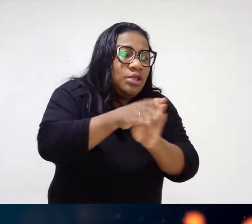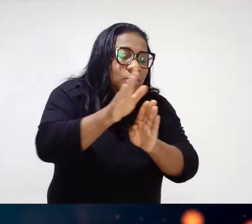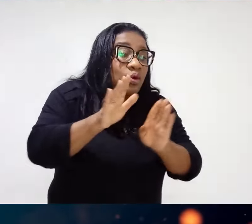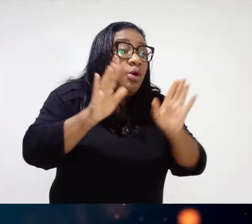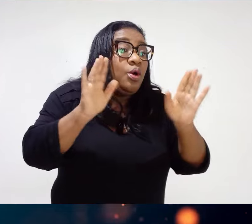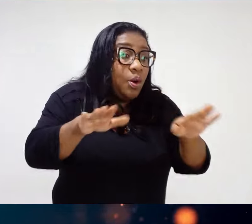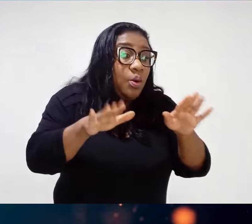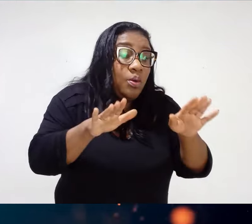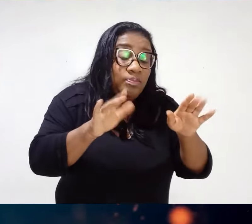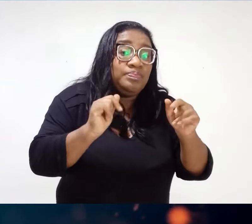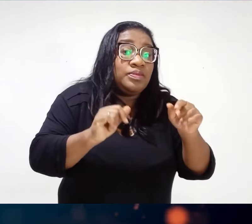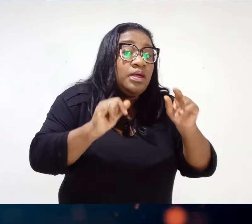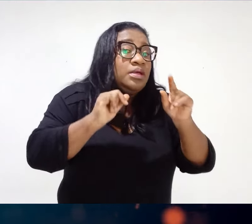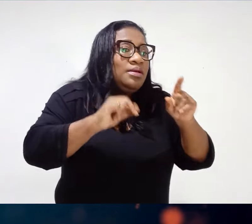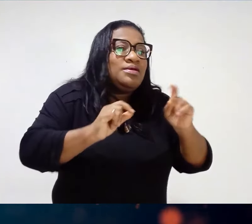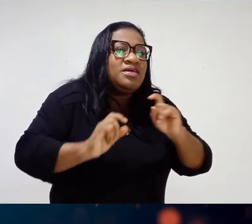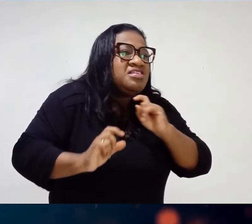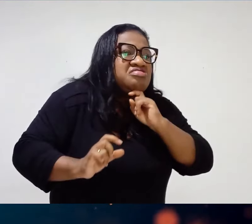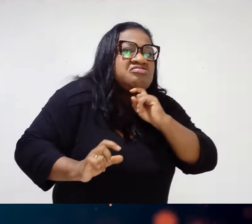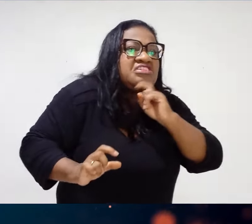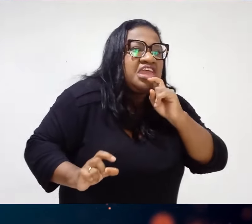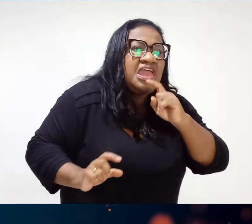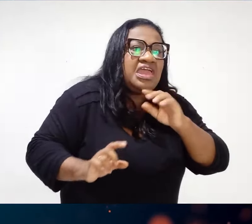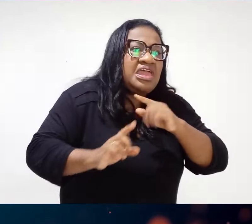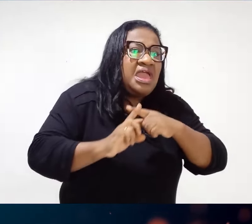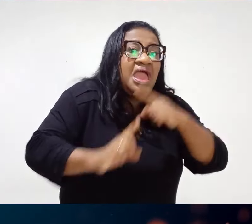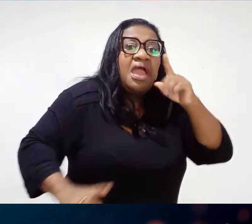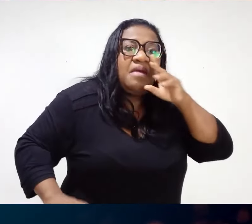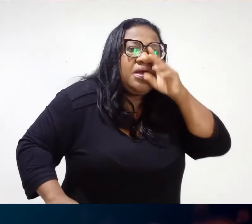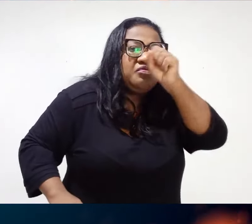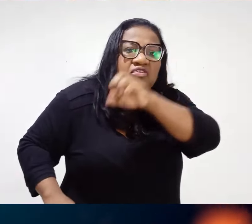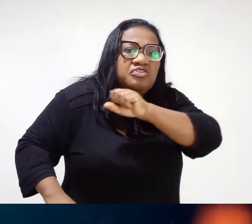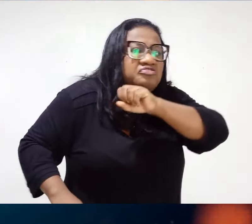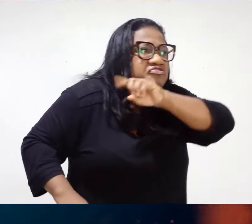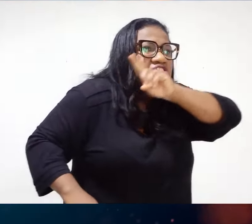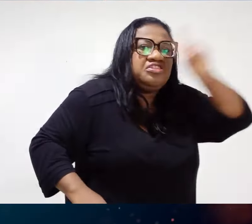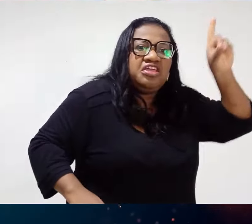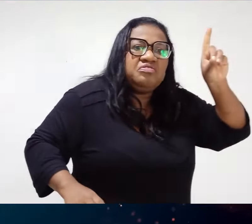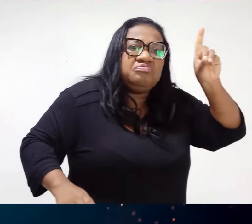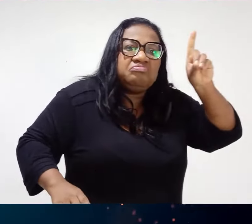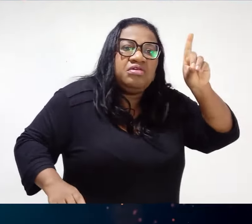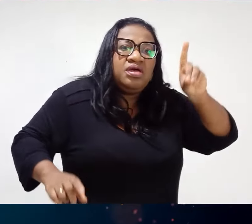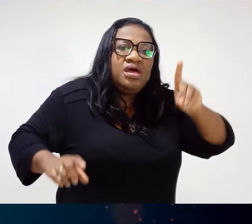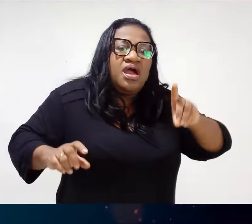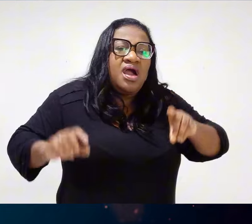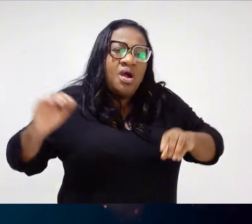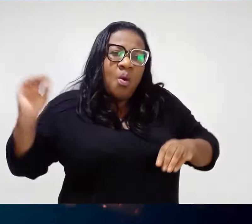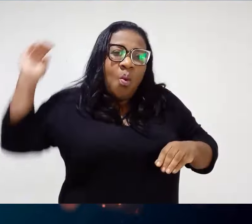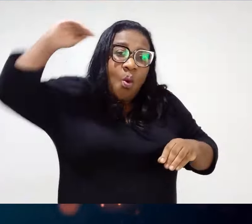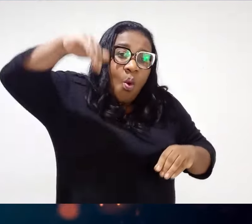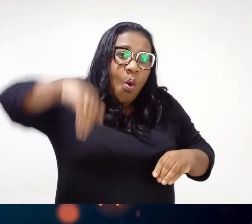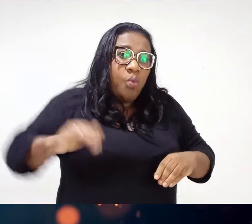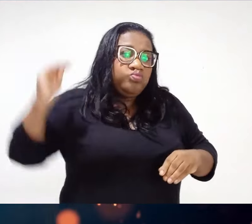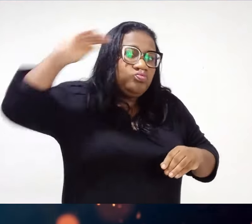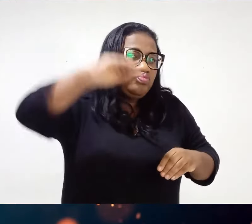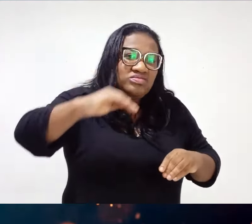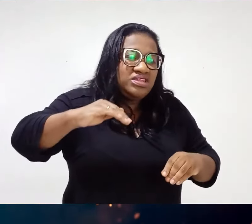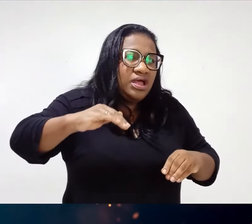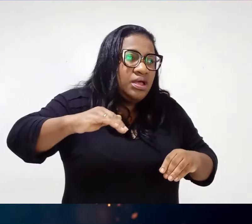Olha isso, irmão Ninguém é maior do que Deus Nem as ondas Ninguém é maior do que Deus Os teus